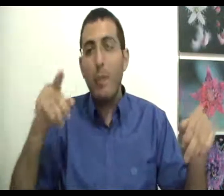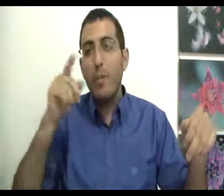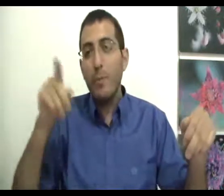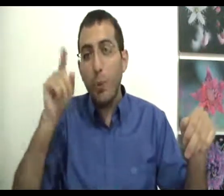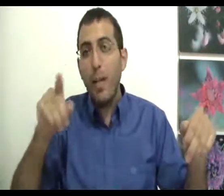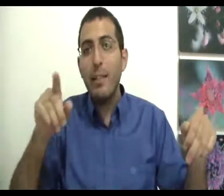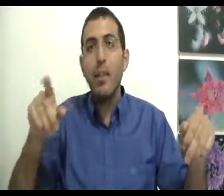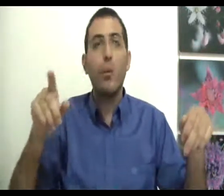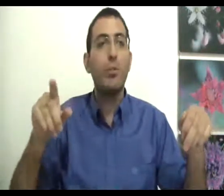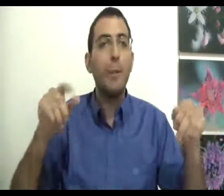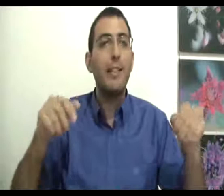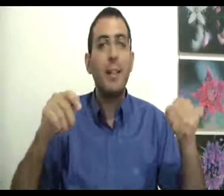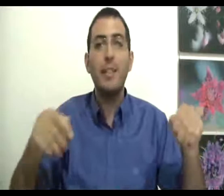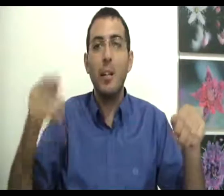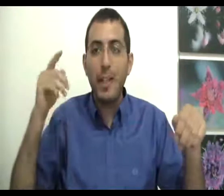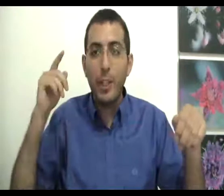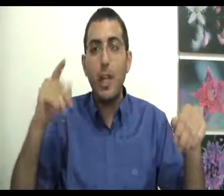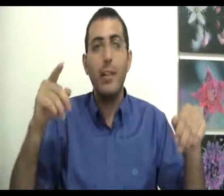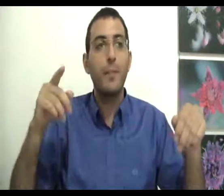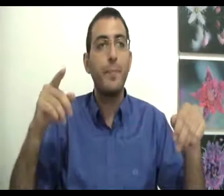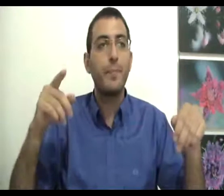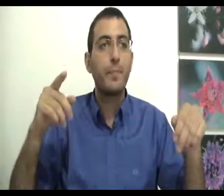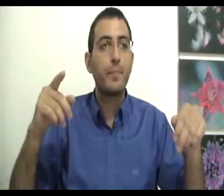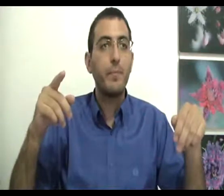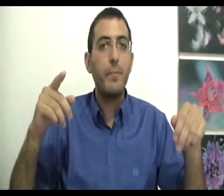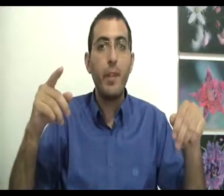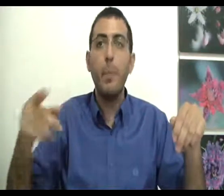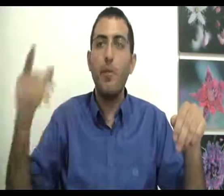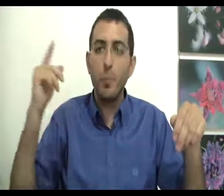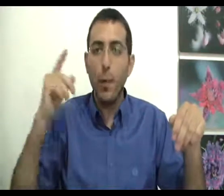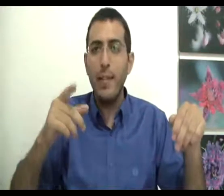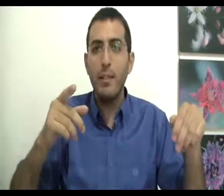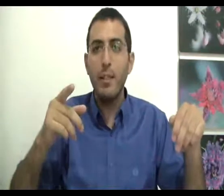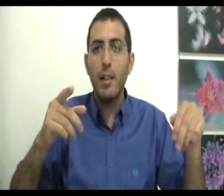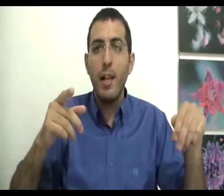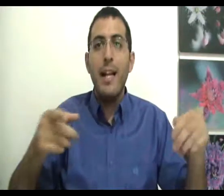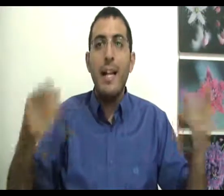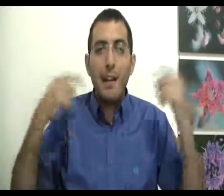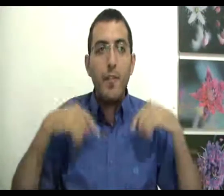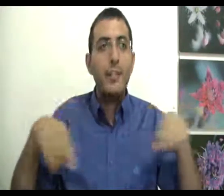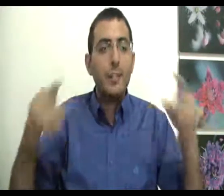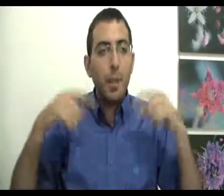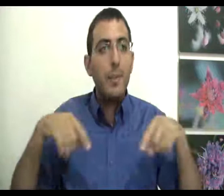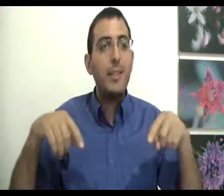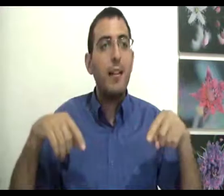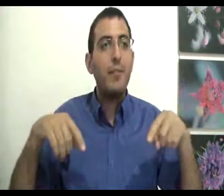באופן מוחלט על הכל זאת אומרת אדם צריך להיות עקשן באופן מוחלט להביא את עצמו למצב